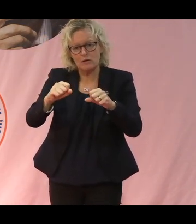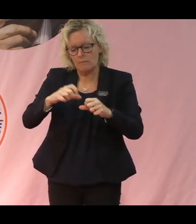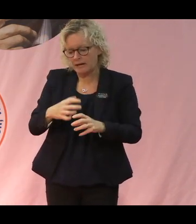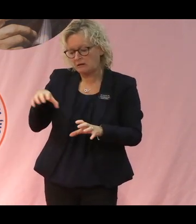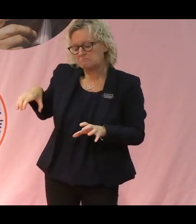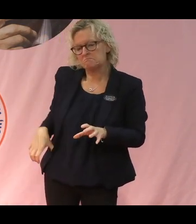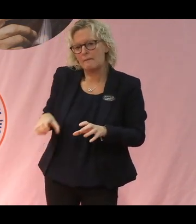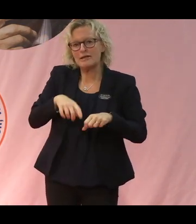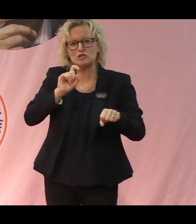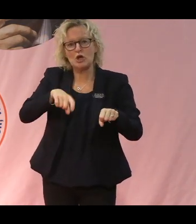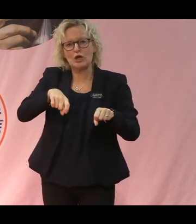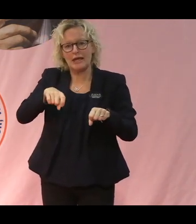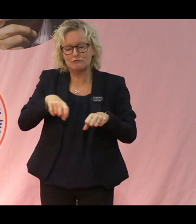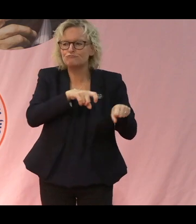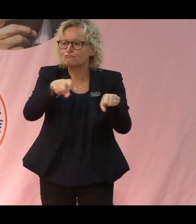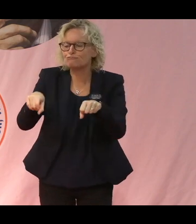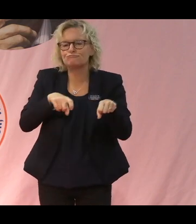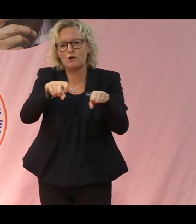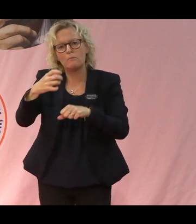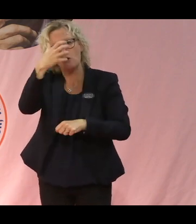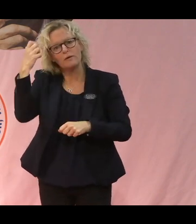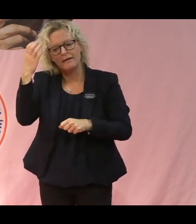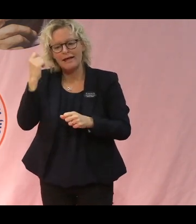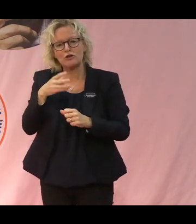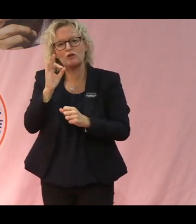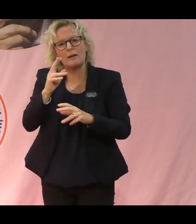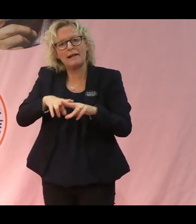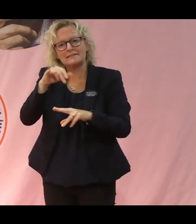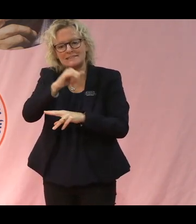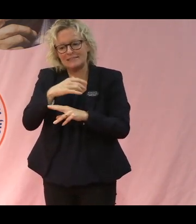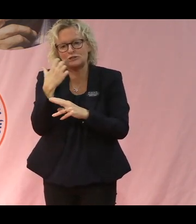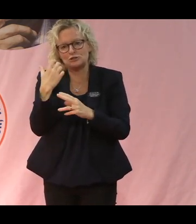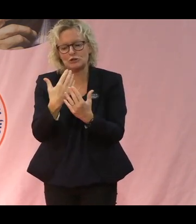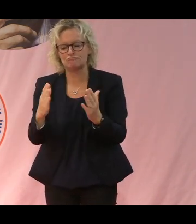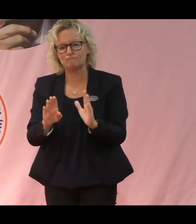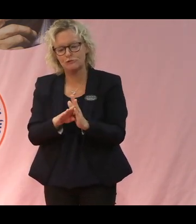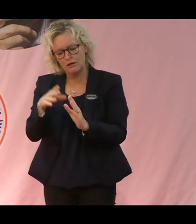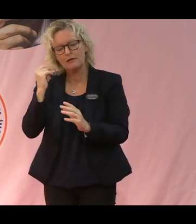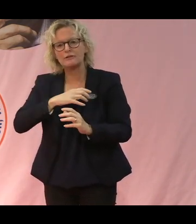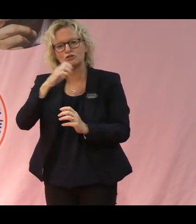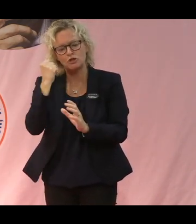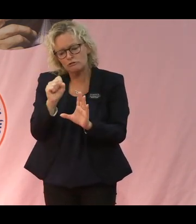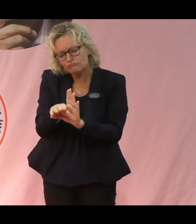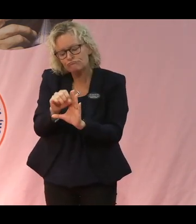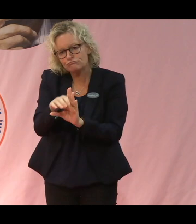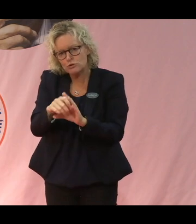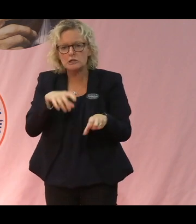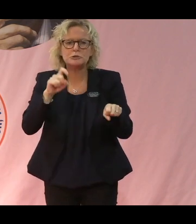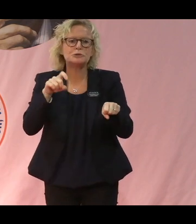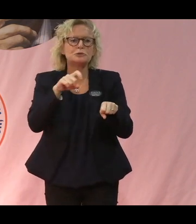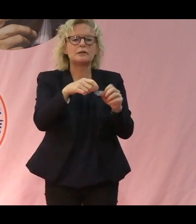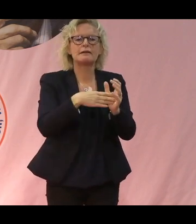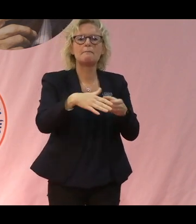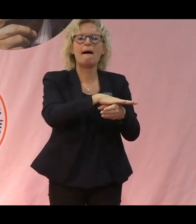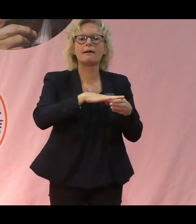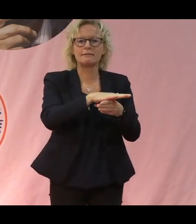cykeltaxi, och så kan bonden hyra ett rum i det här kylrummet för att frakta kanske sitt kött, eller någonting annat till marknaden,